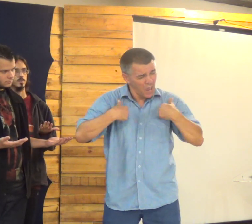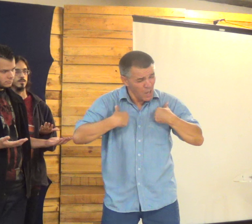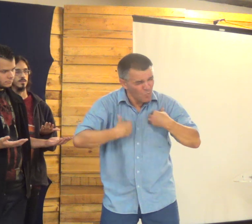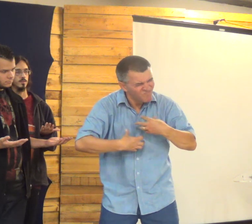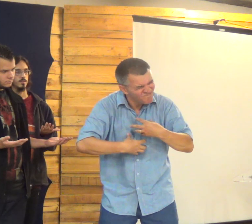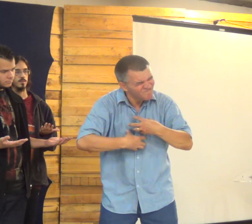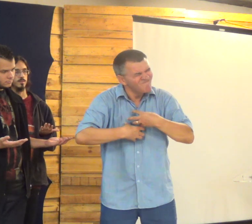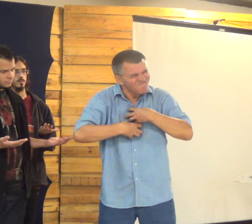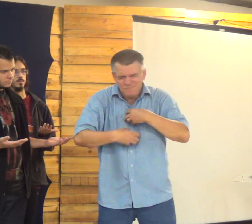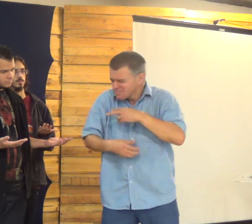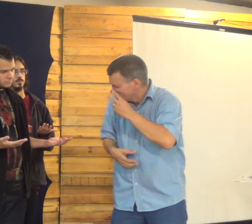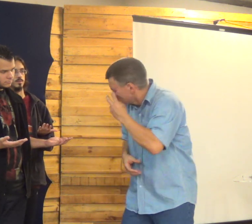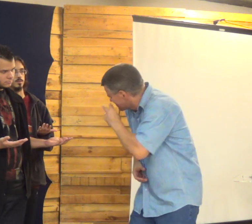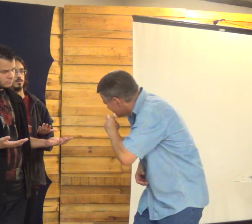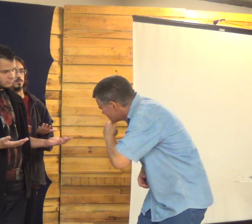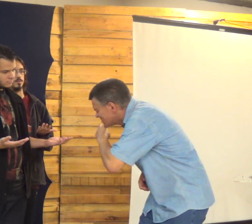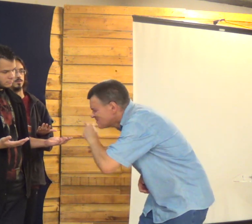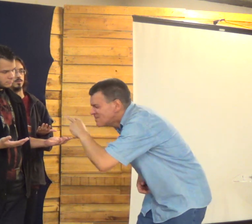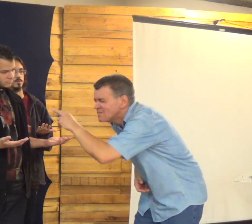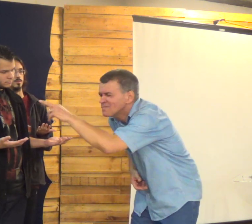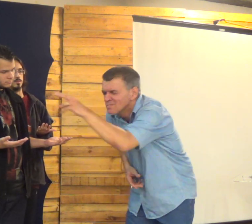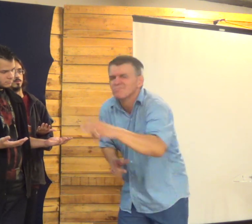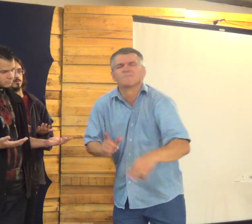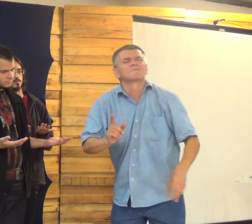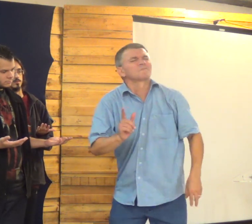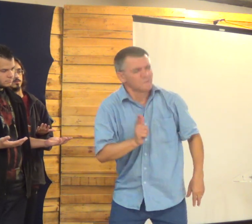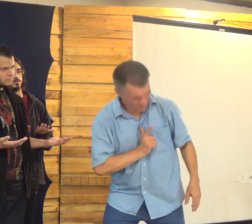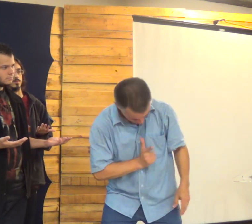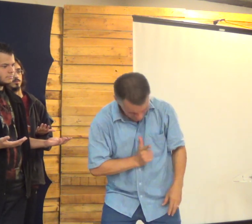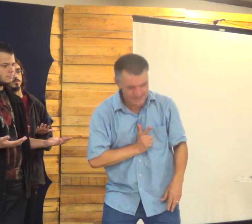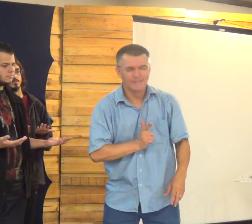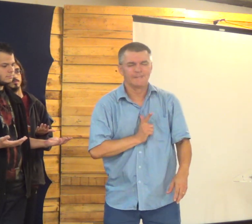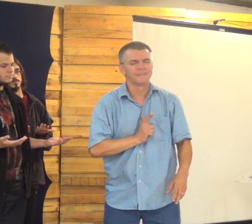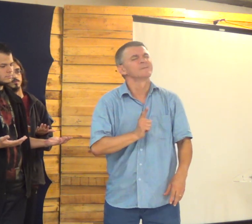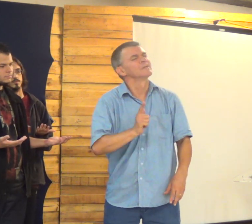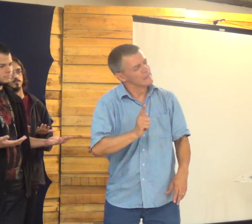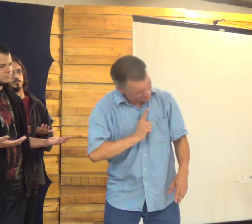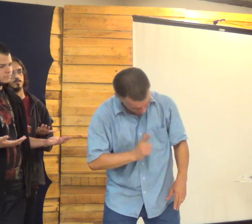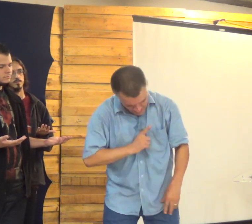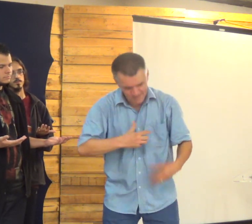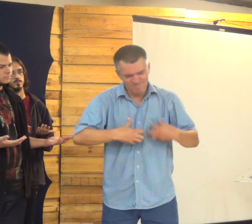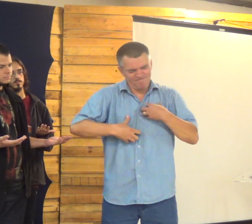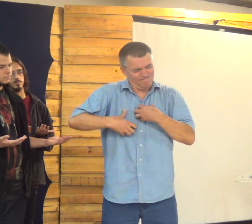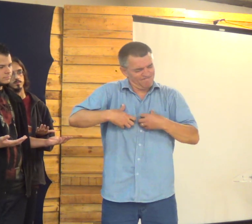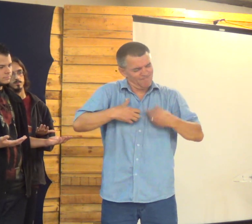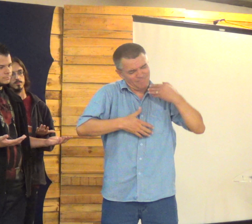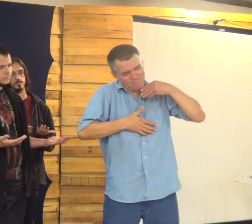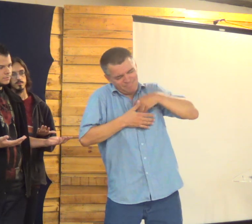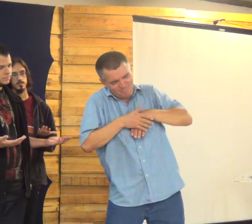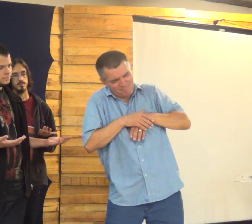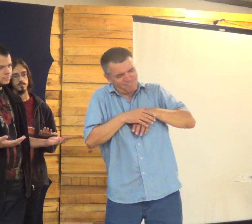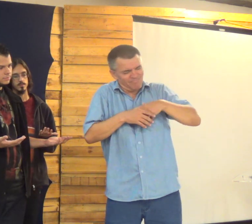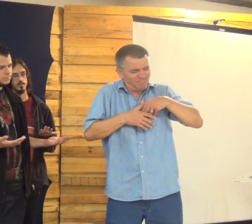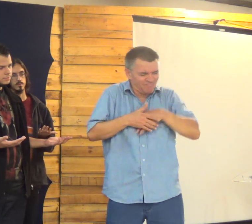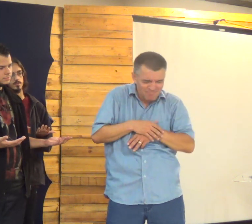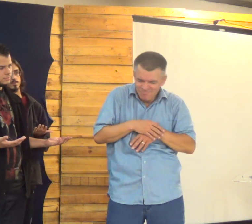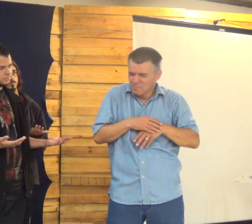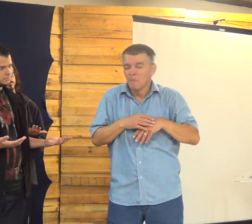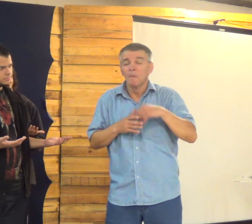coisas Nos tentam São atrativas E vendo essas pessoas aqui na frente Eu sei que elas estão angustiadas Elas guardam